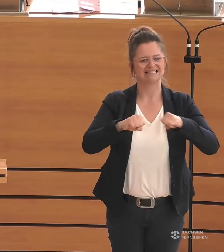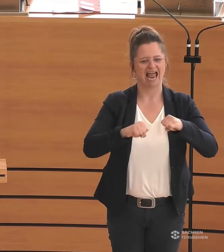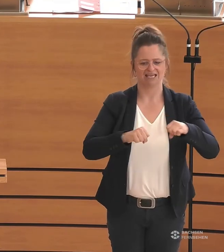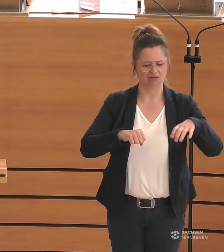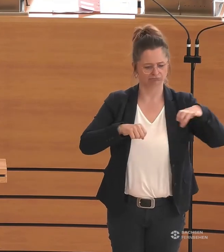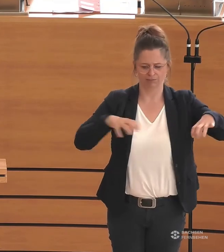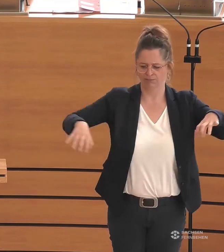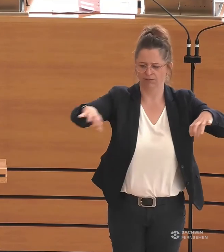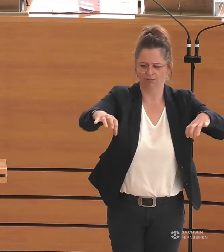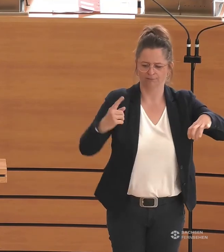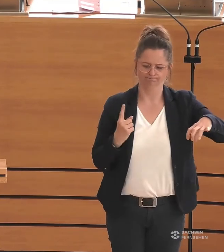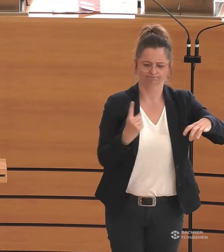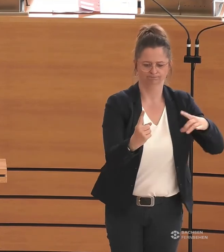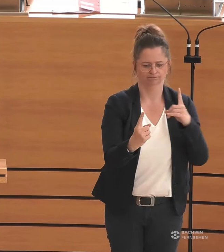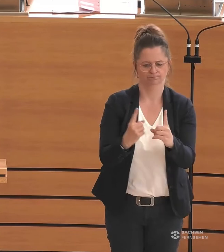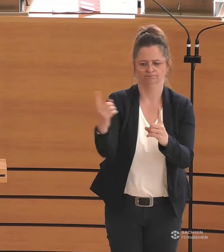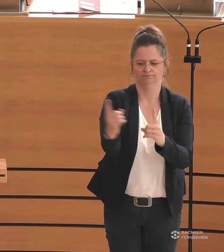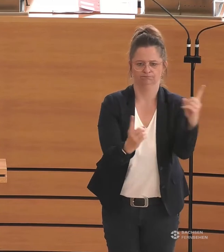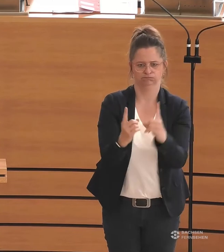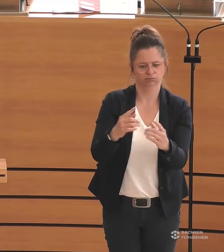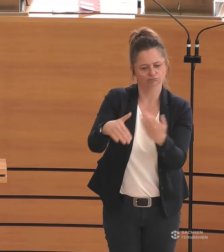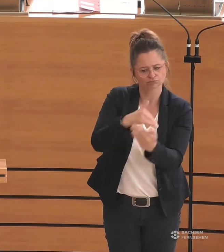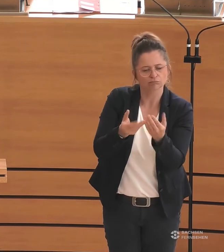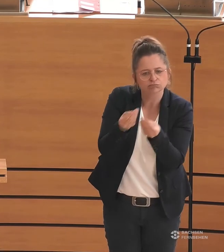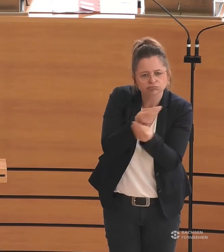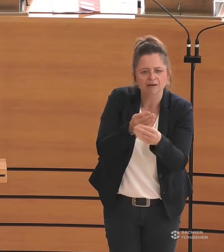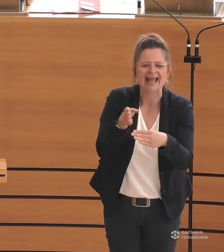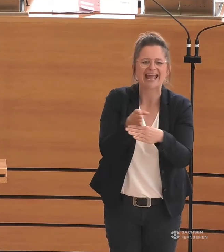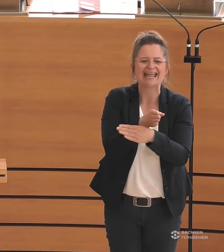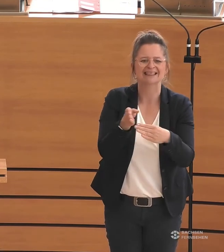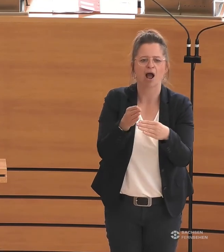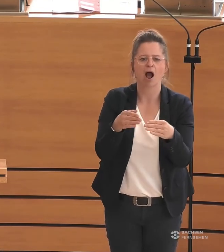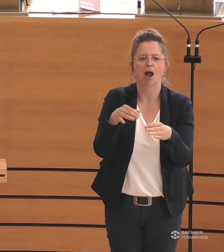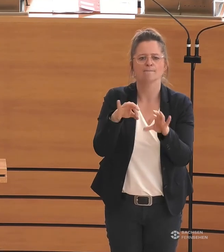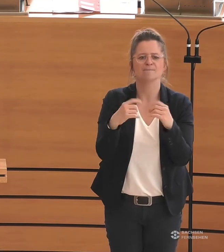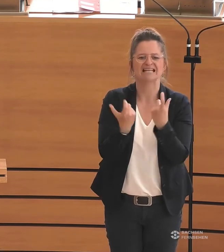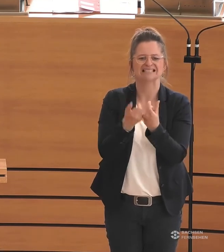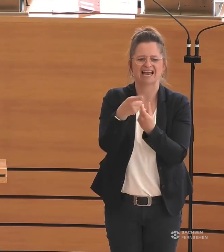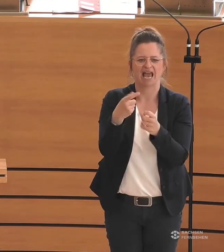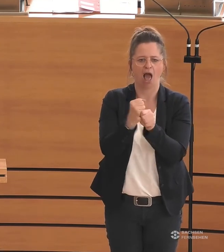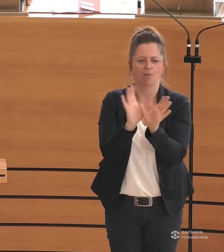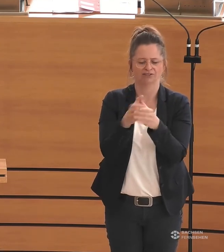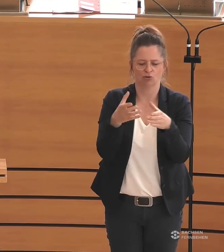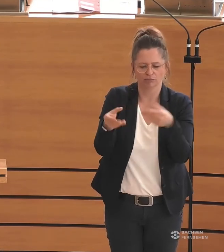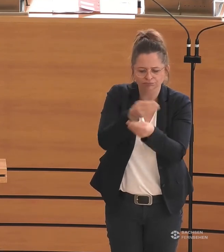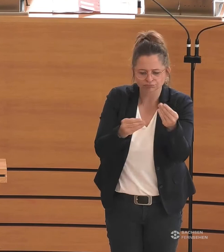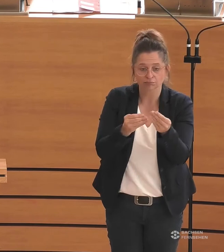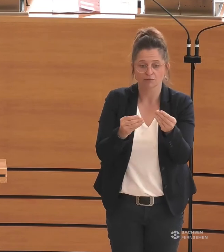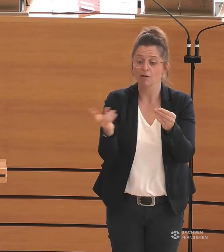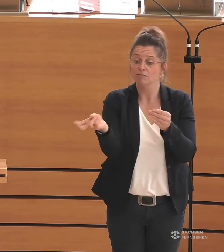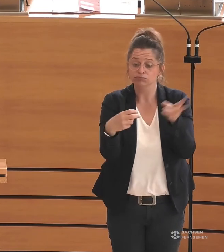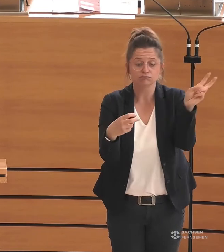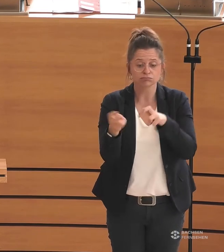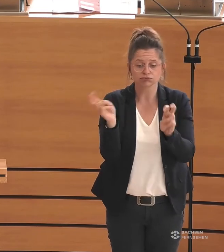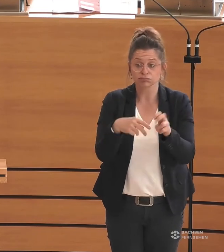wurden, um den Aktionsplan und dessen Umsetzung zu besprechen, war die Beteiligung, ich formuliere das mal vorsichtig, sehr unterschiedlich.